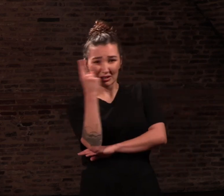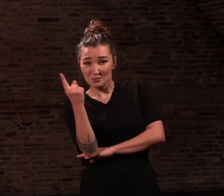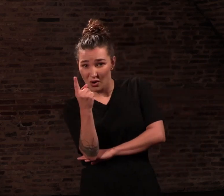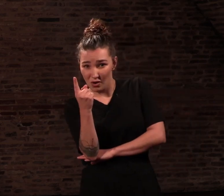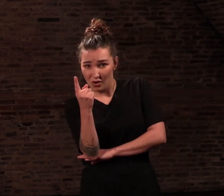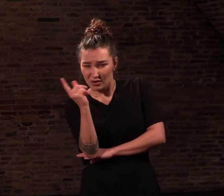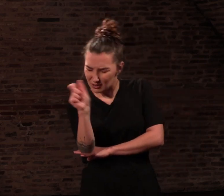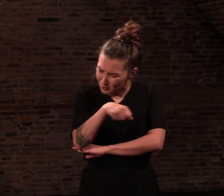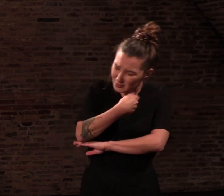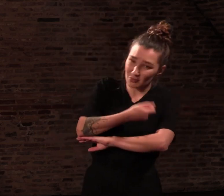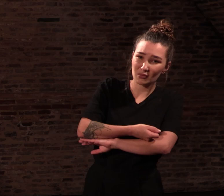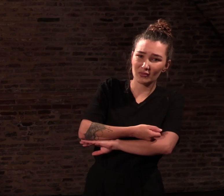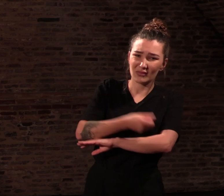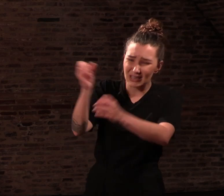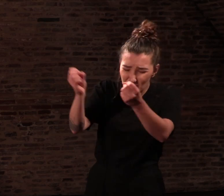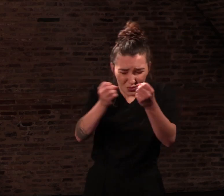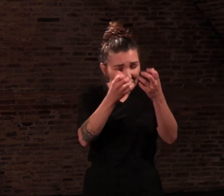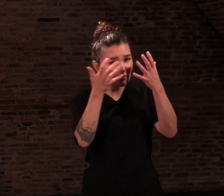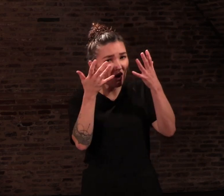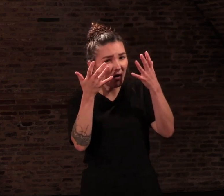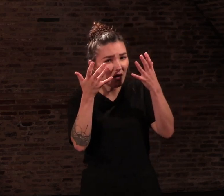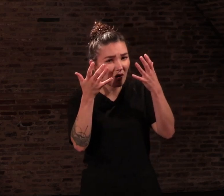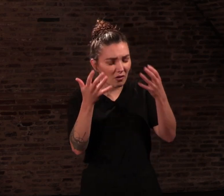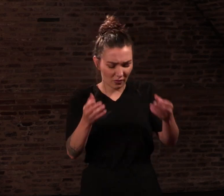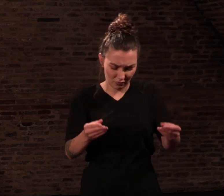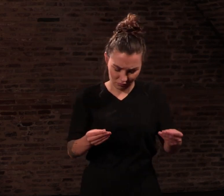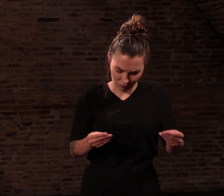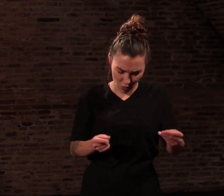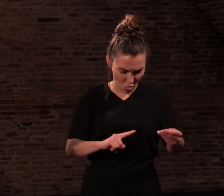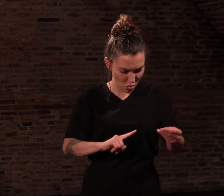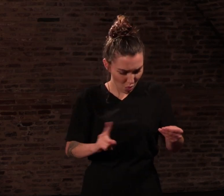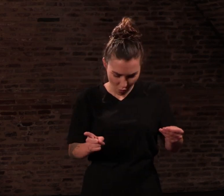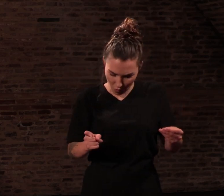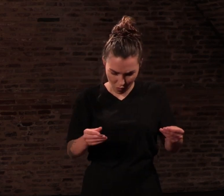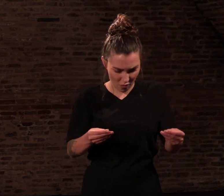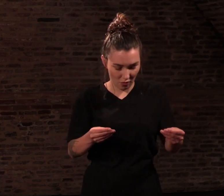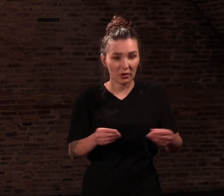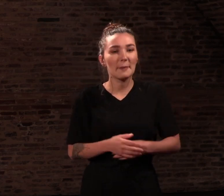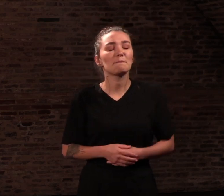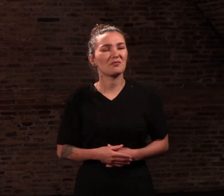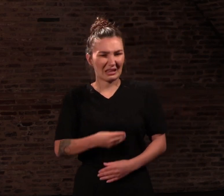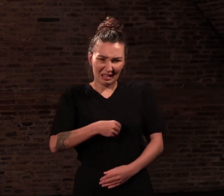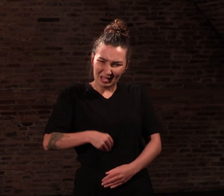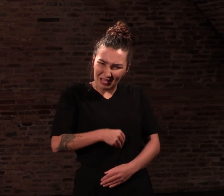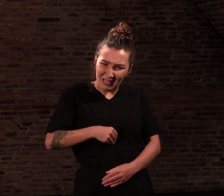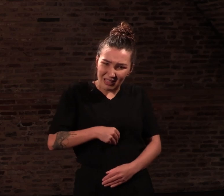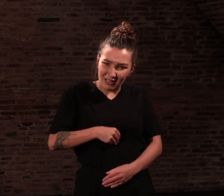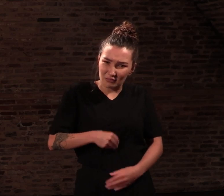évanouissements, des éblouissements ? Non. Des embarass gastriques, des désordres